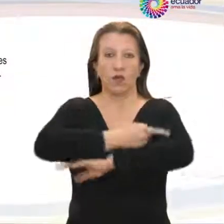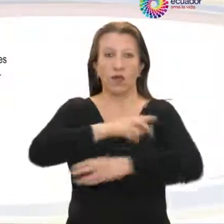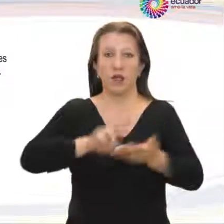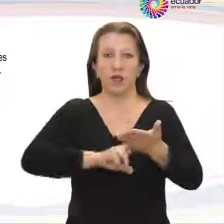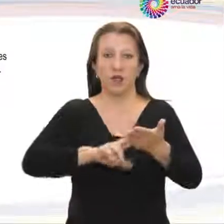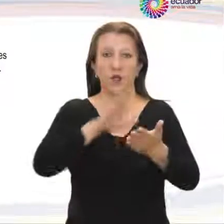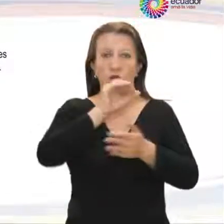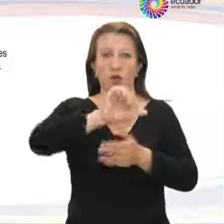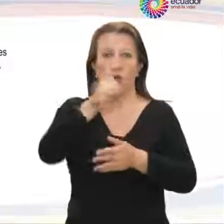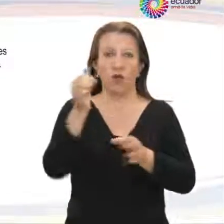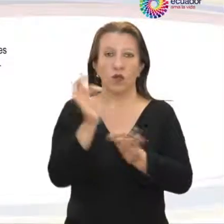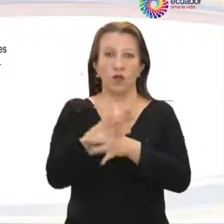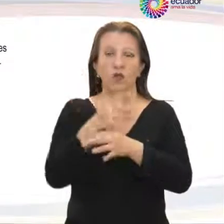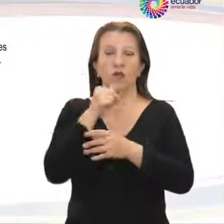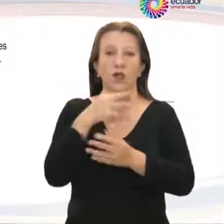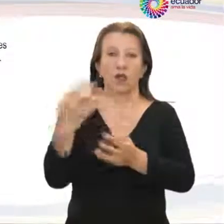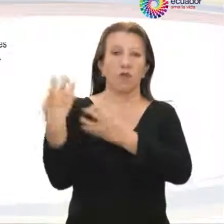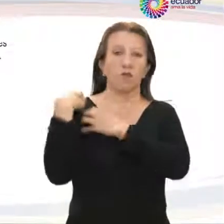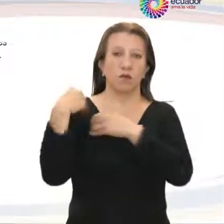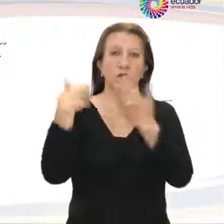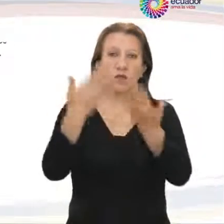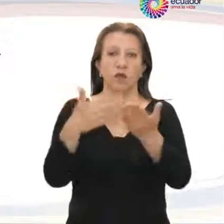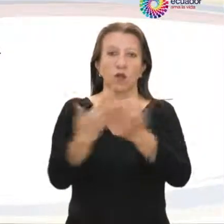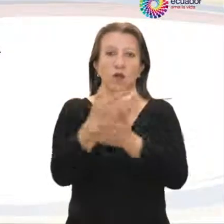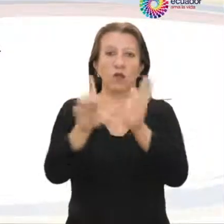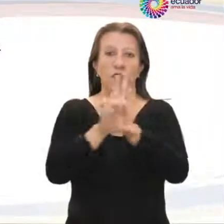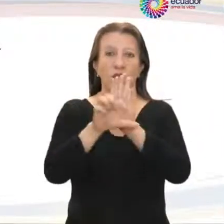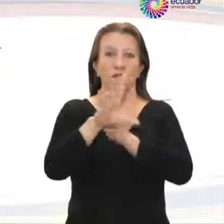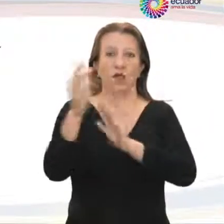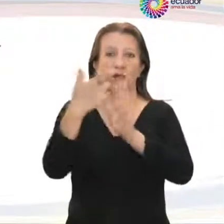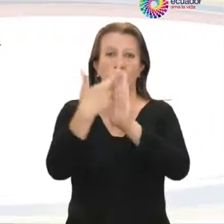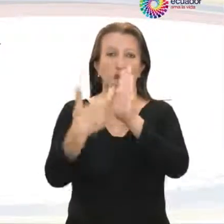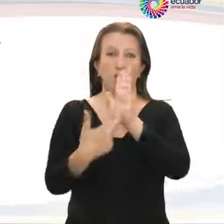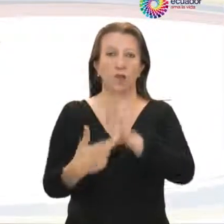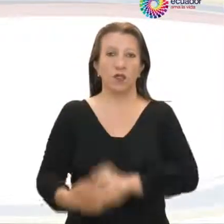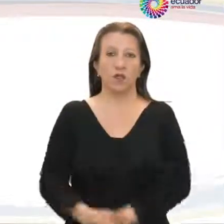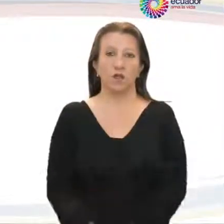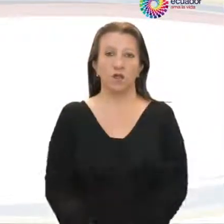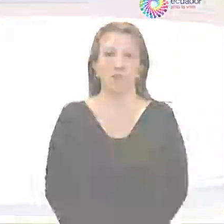y las demás funciones que le asigne la presente ley y el reglamento.